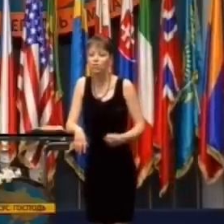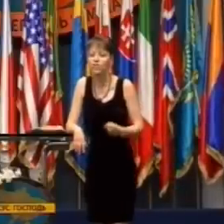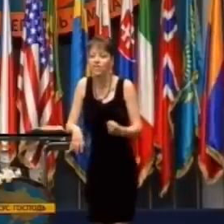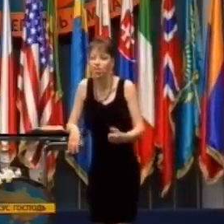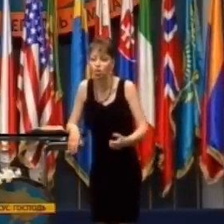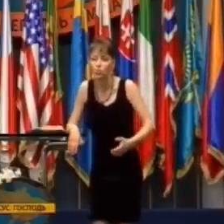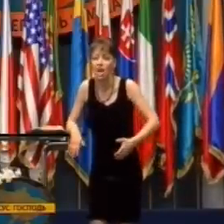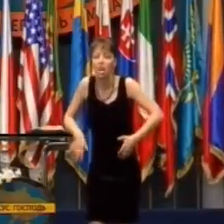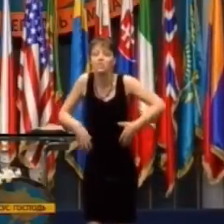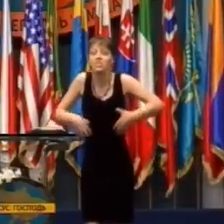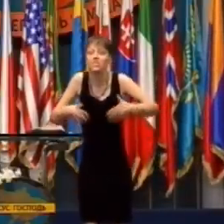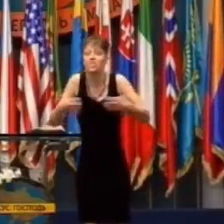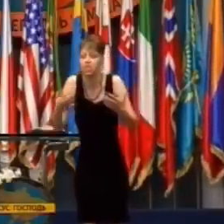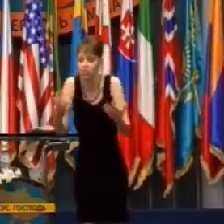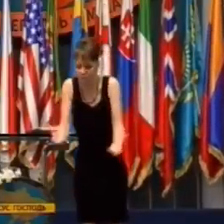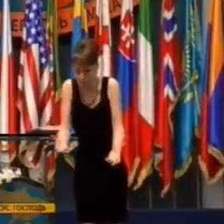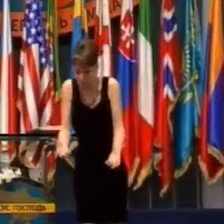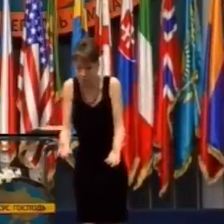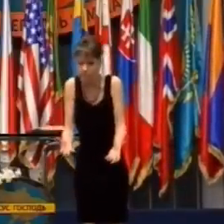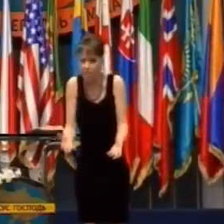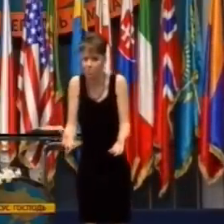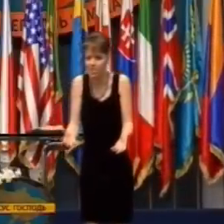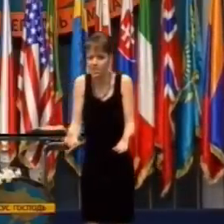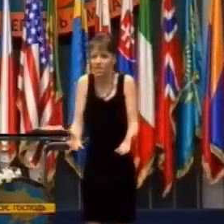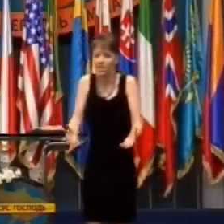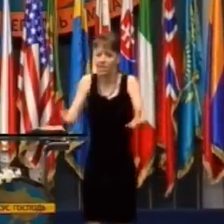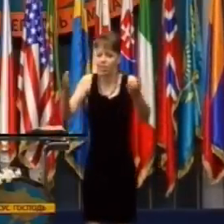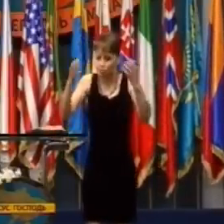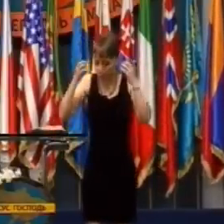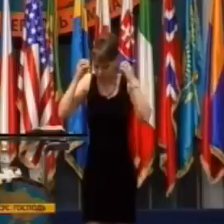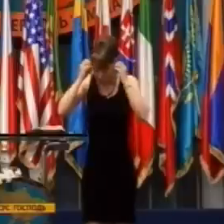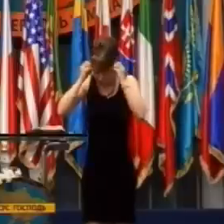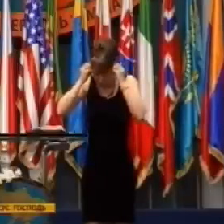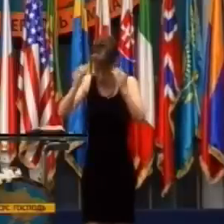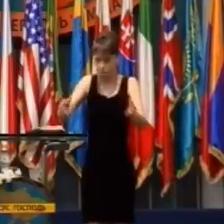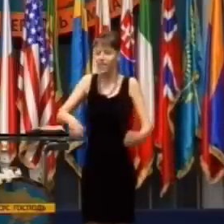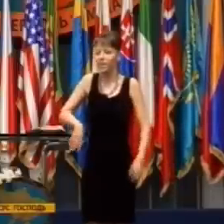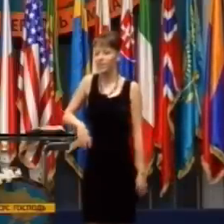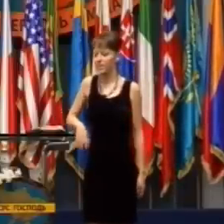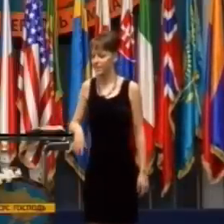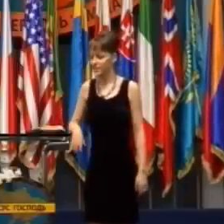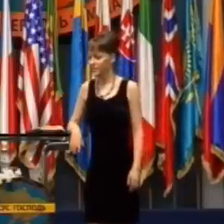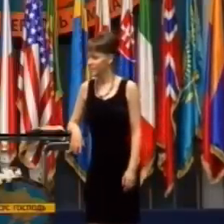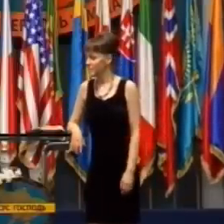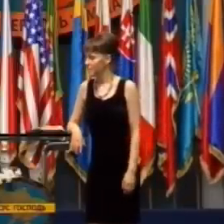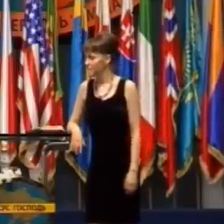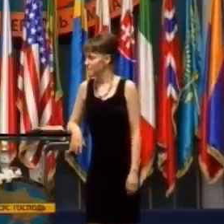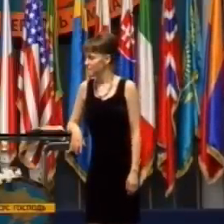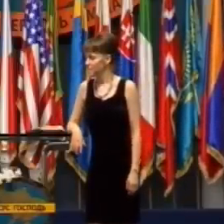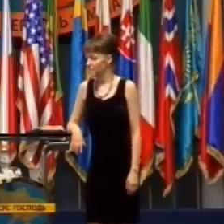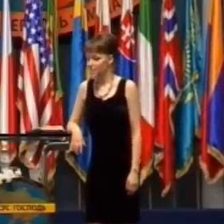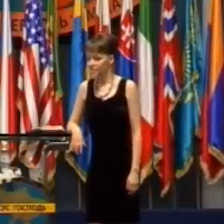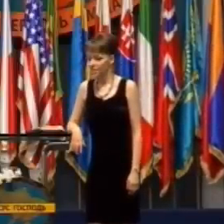chcete, aby som vám vysvetlil zázrak tak, aby ste ho dokázali vymyslieť alebo pochopiť.